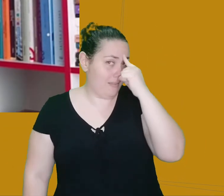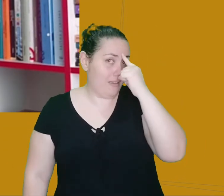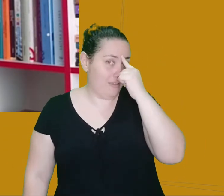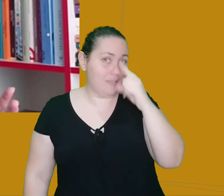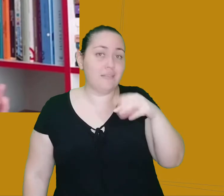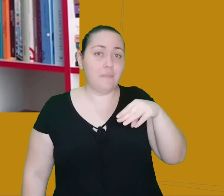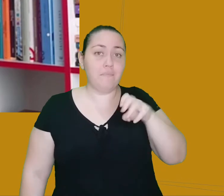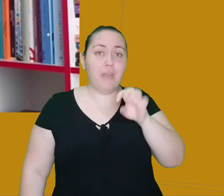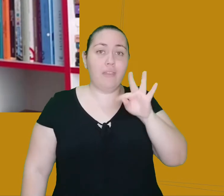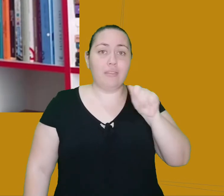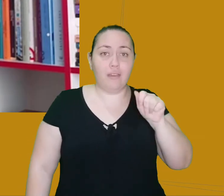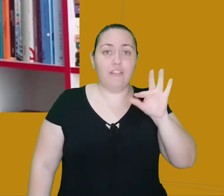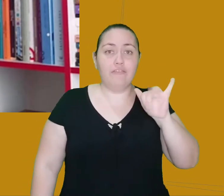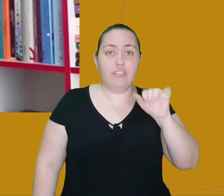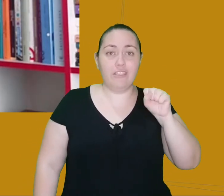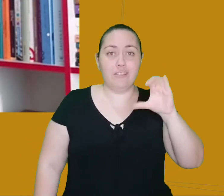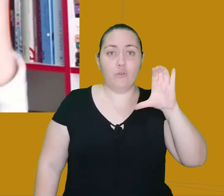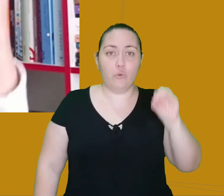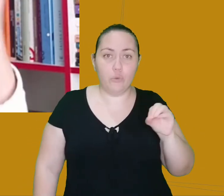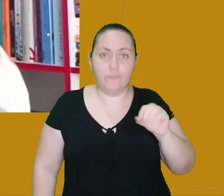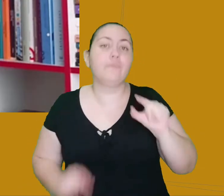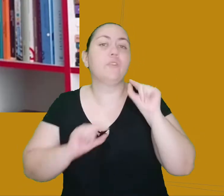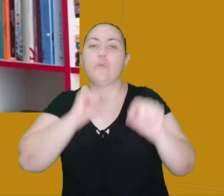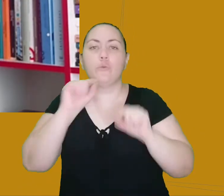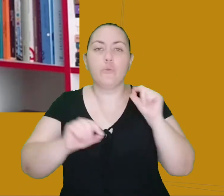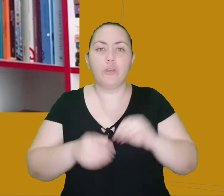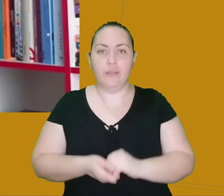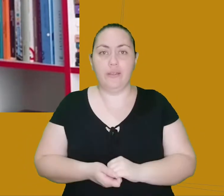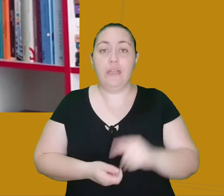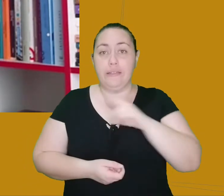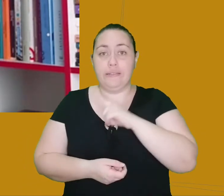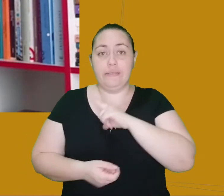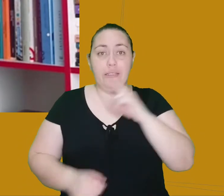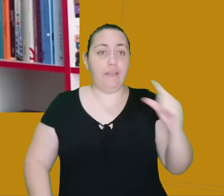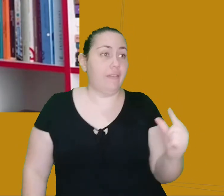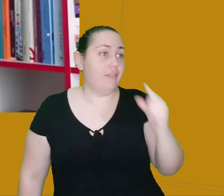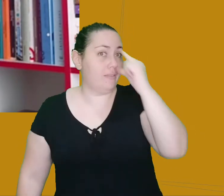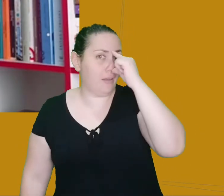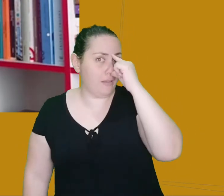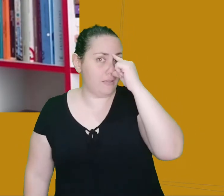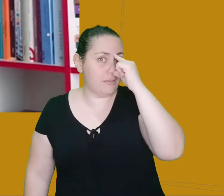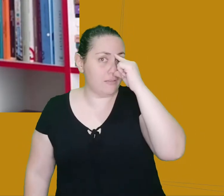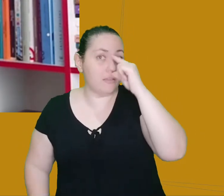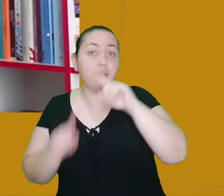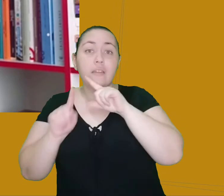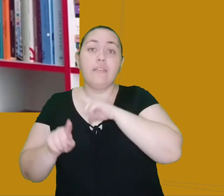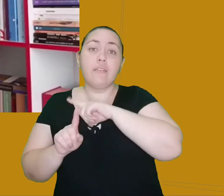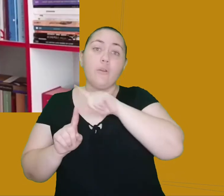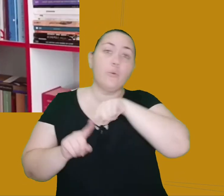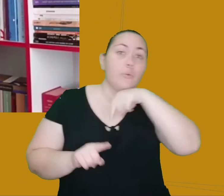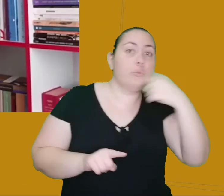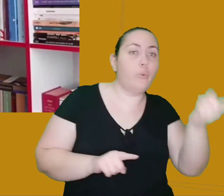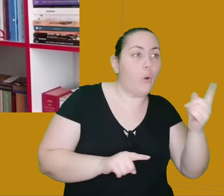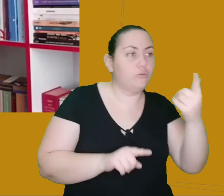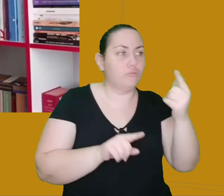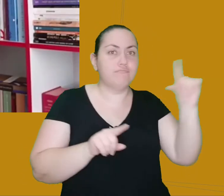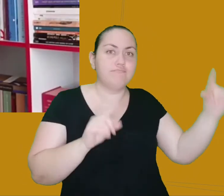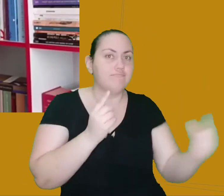cortar o nariz e colocar ali um ar, que ele diz que é um nariz que não é perceptível aos sentidos. A clientela dele aumenta